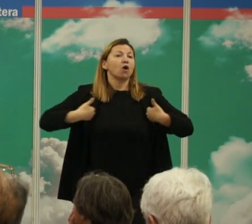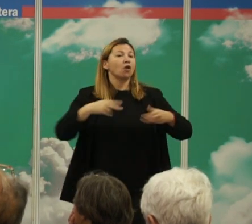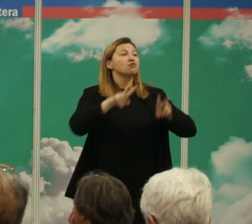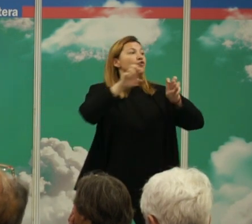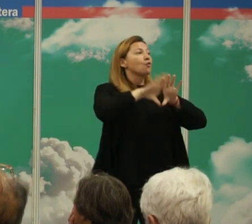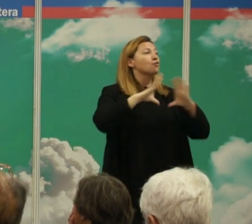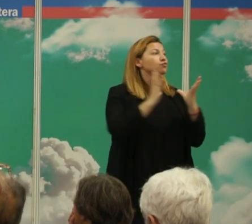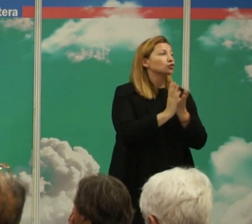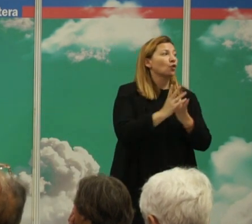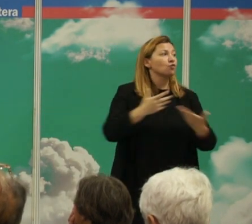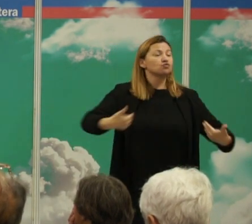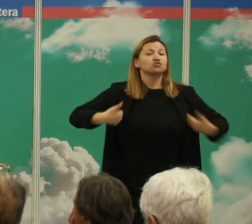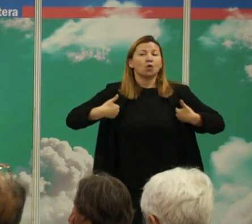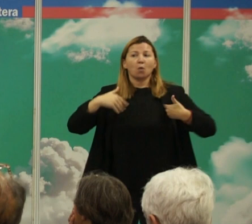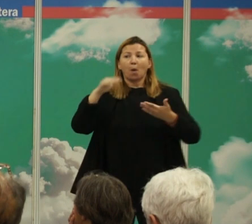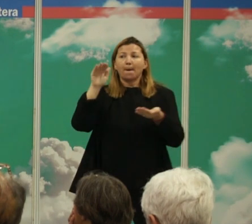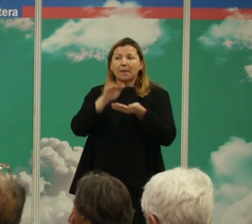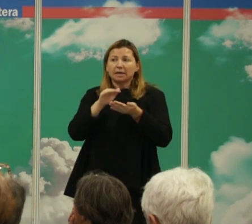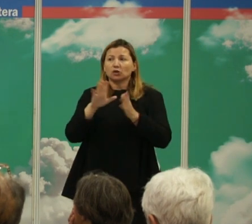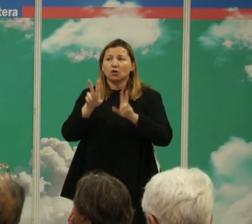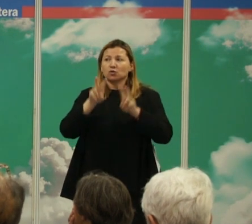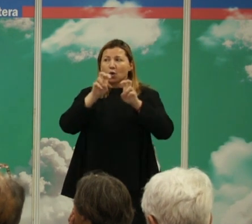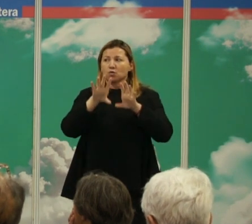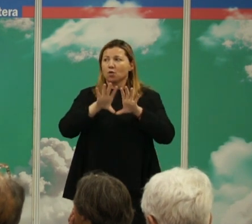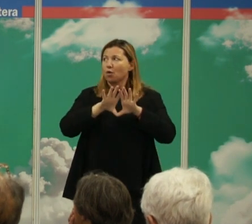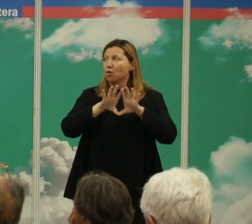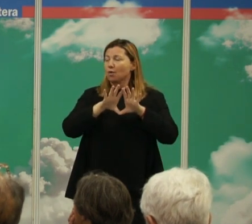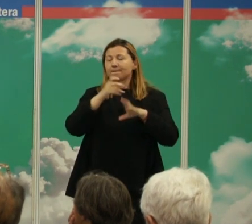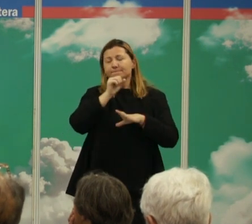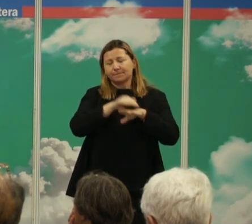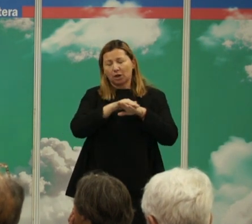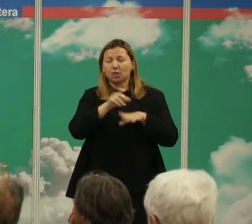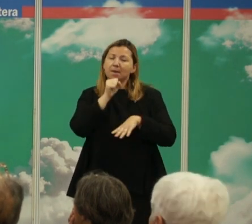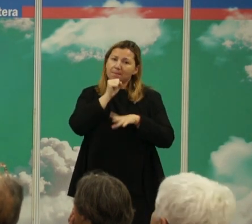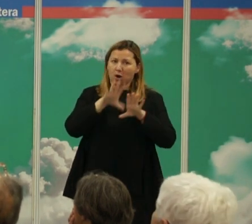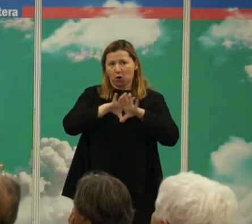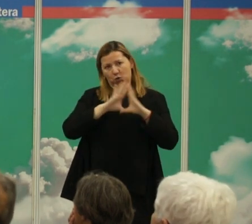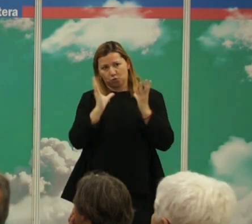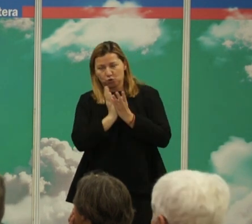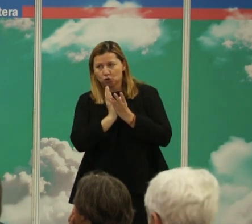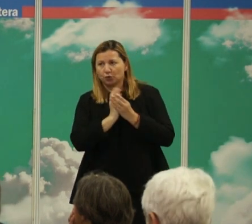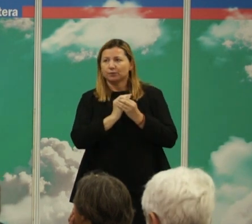mundo otro mono pequeñito del nuevo mundo perdón de viejo mundo estos son